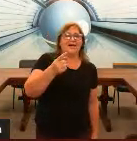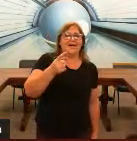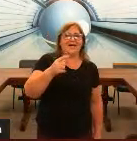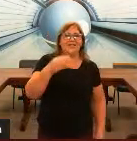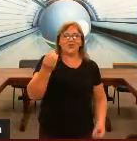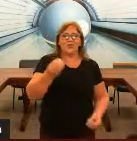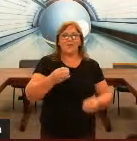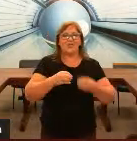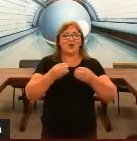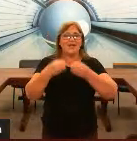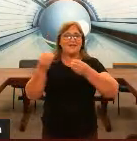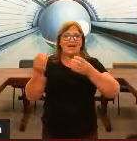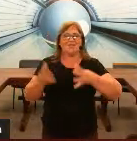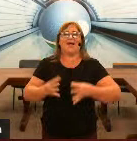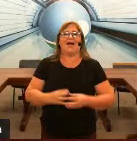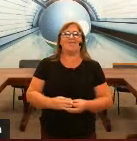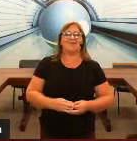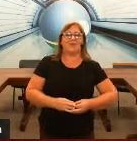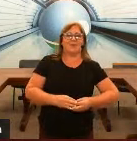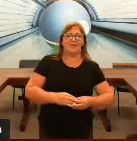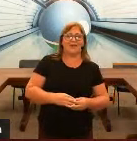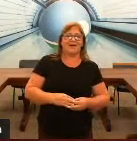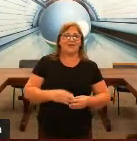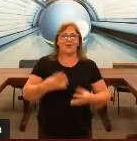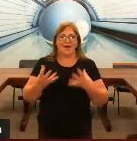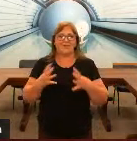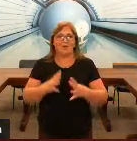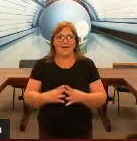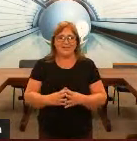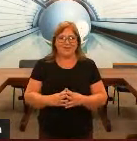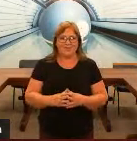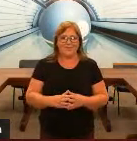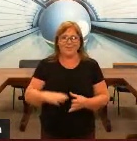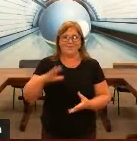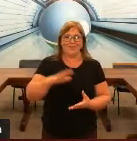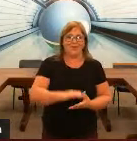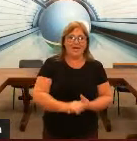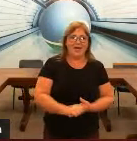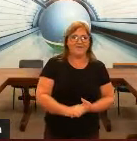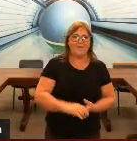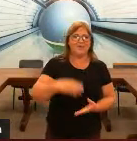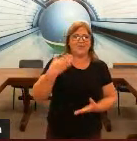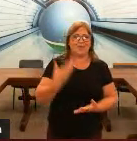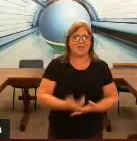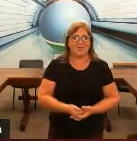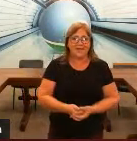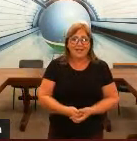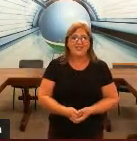a gente usa para soletrar as palavras para poder trocar informação ok vamos para o próximo slide